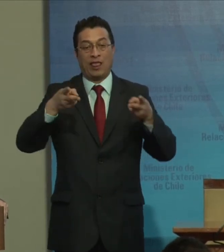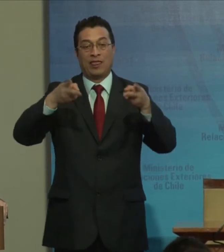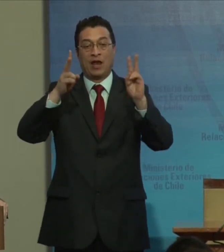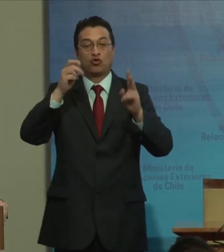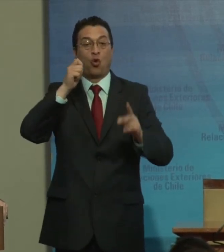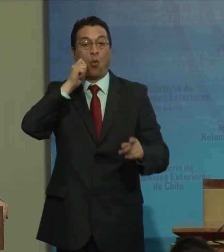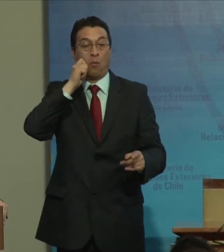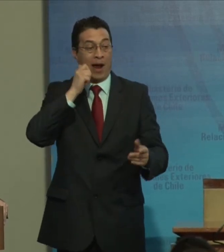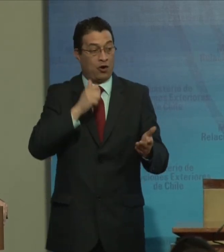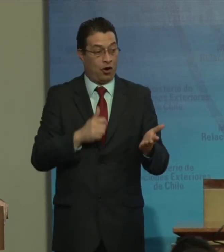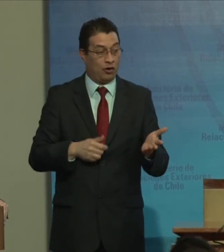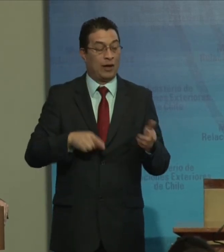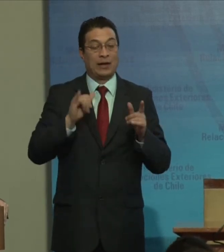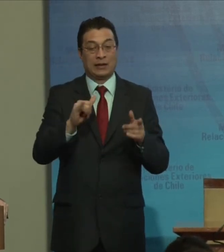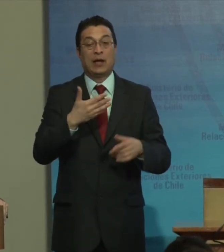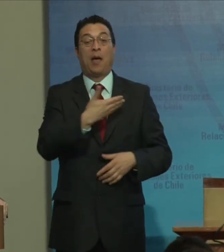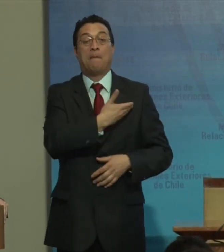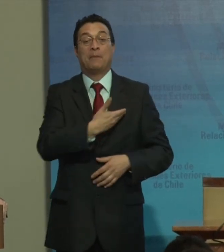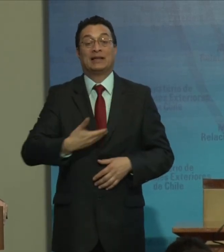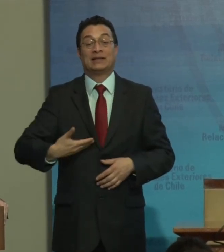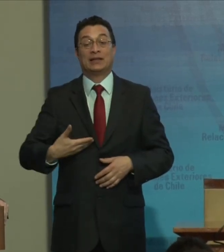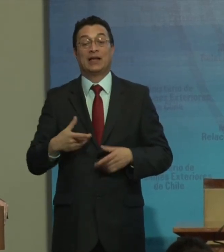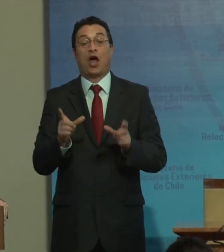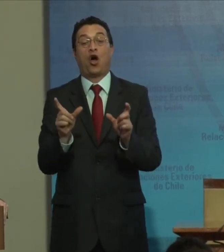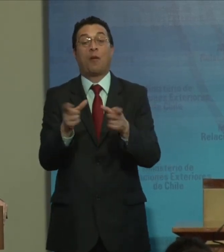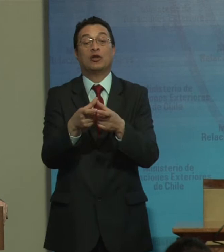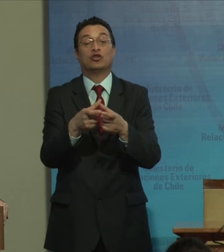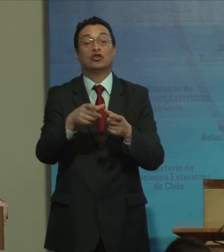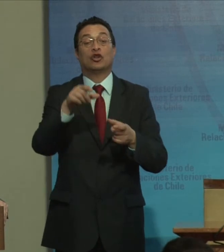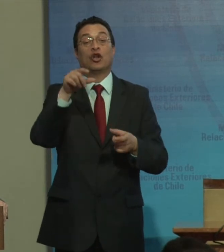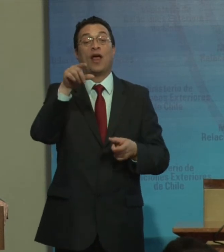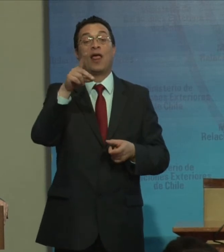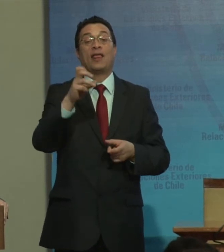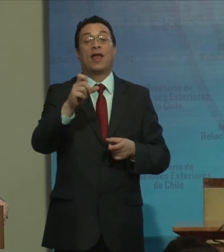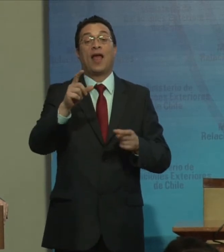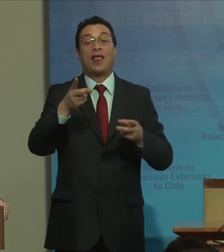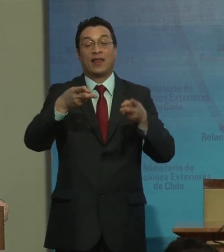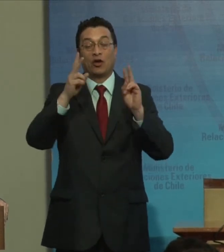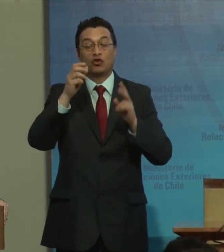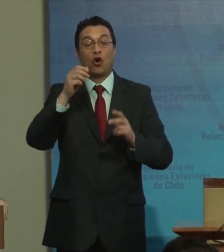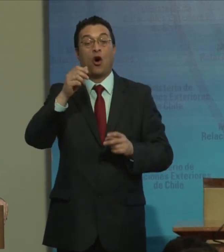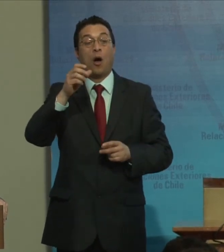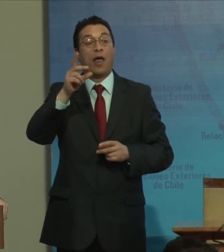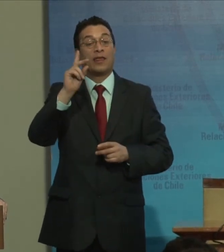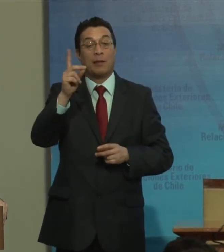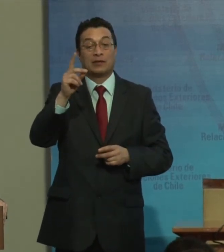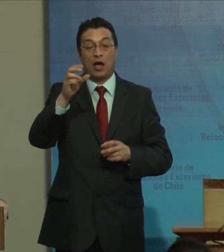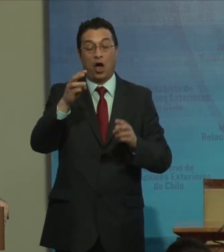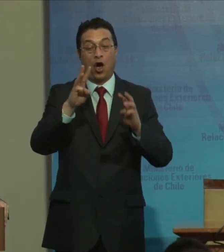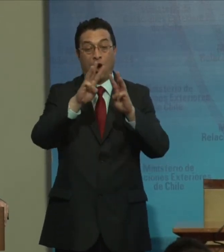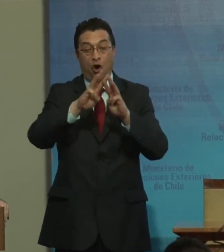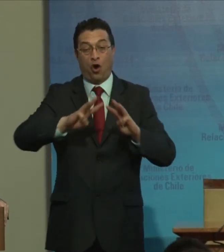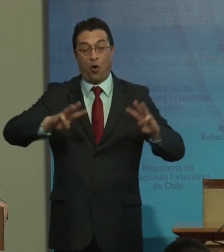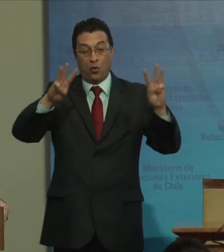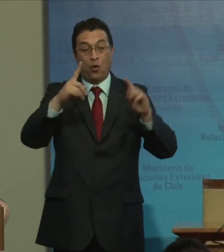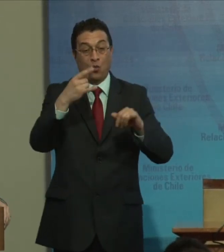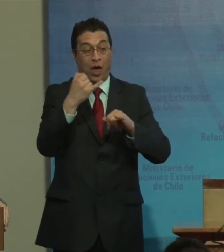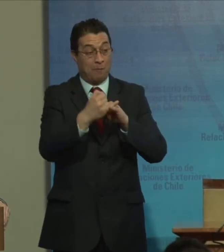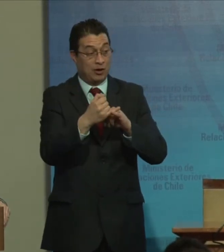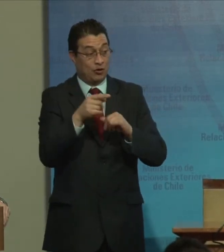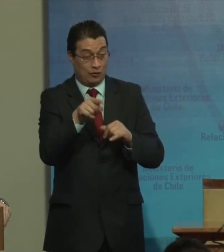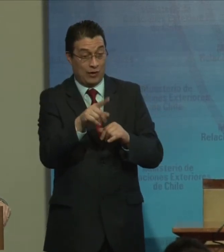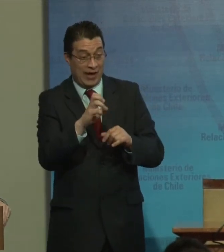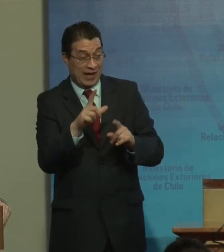Humanos y además presidenta del Comité de los Derechos de las Personas con Discapacidad de la ONU. Un amigo de ella, mientras estábamos